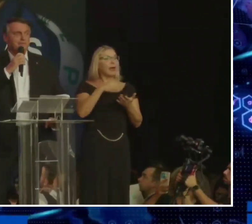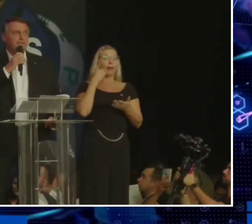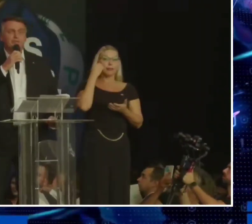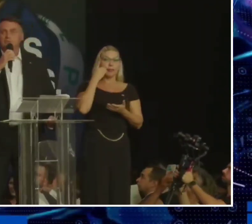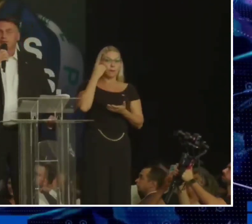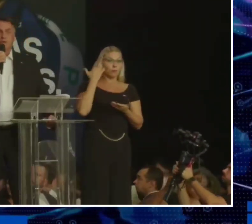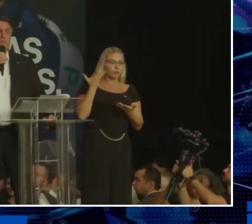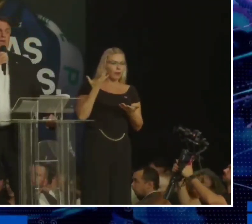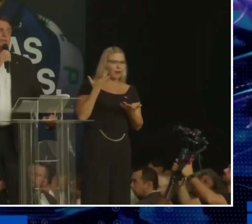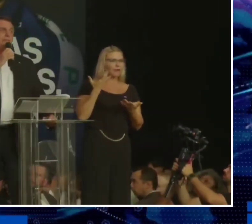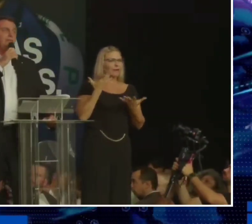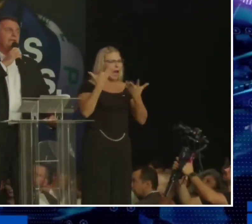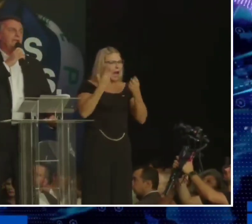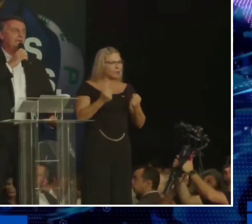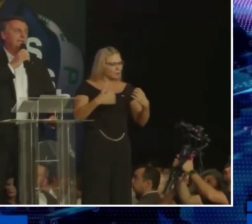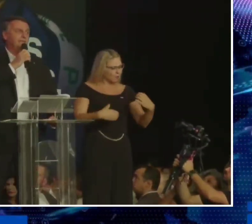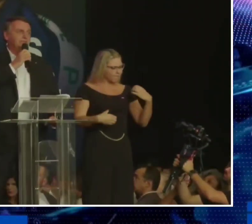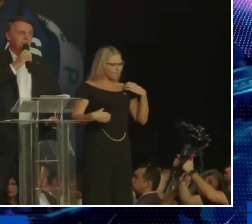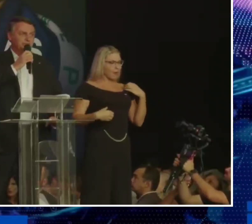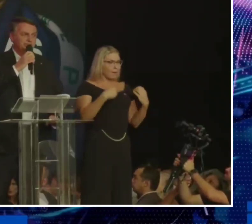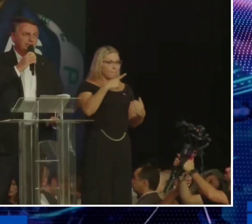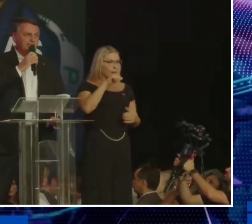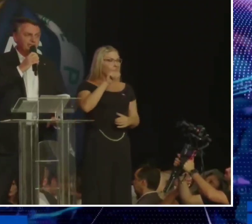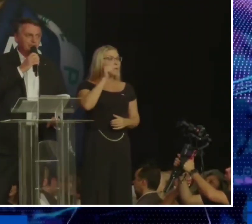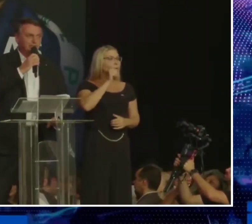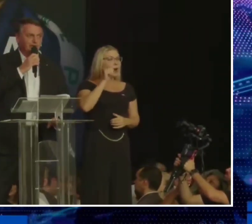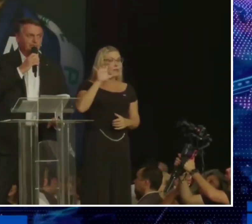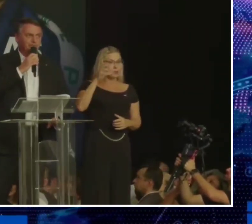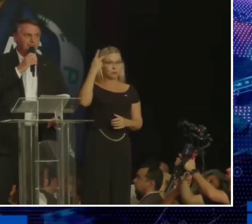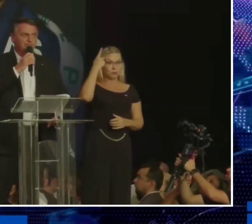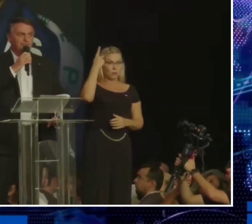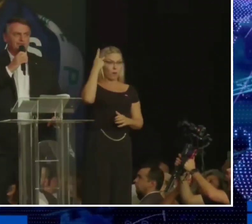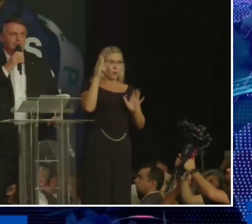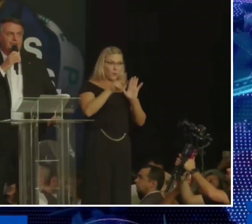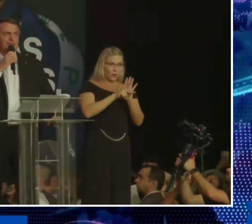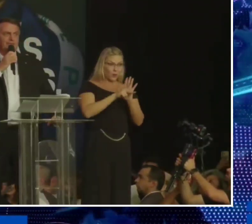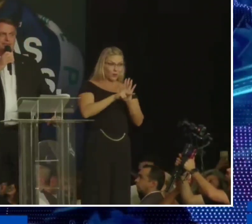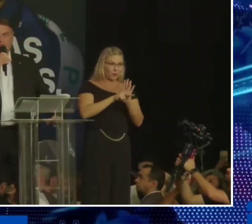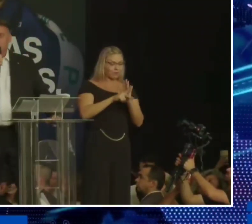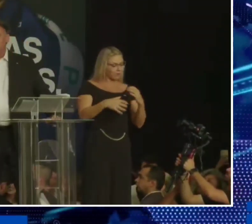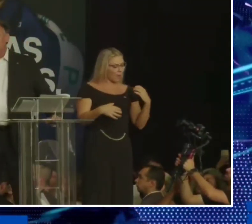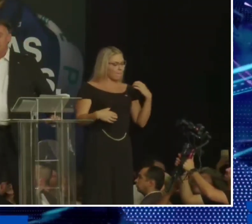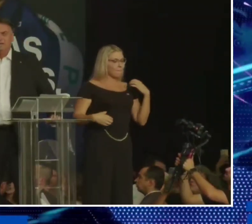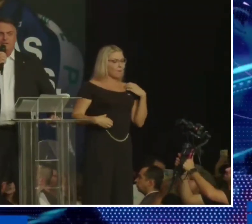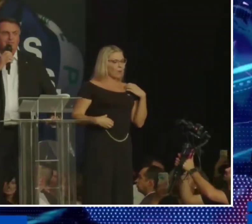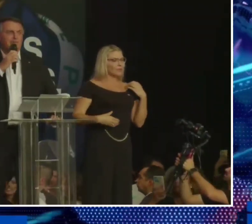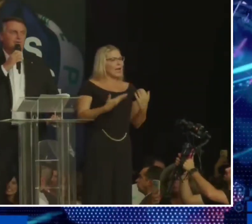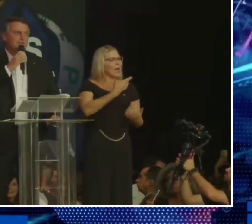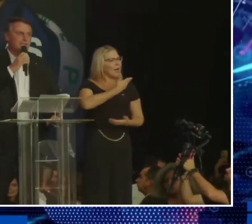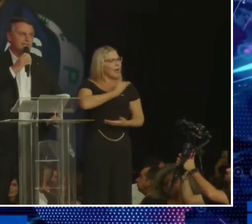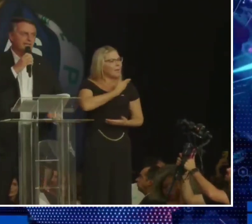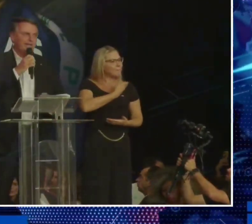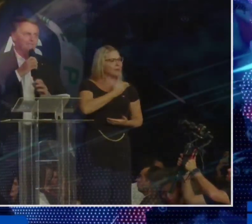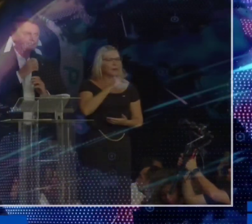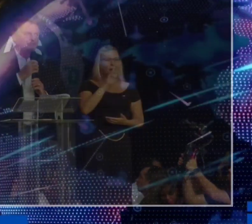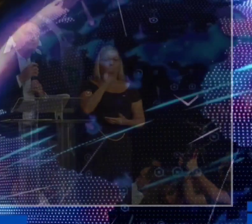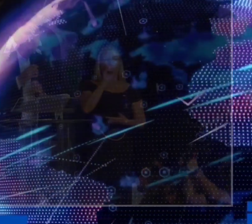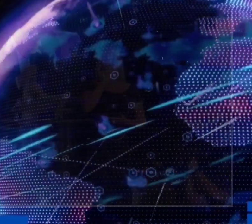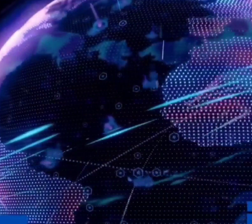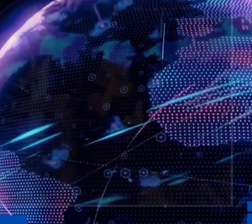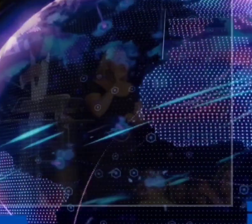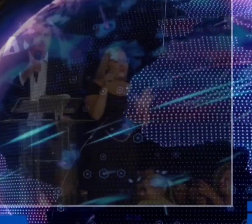assumirá o PL Mulher do Estado de São Paulo. Minha colega Rosana Vale,